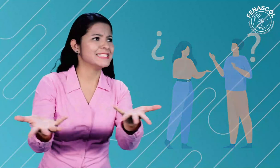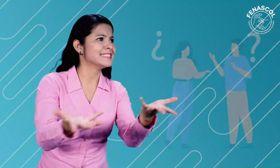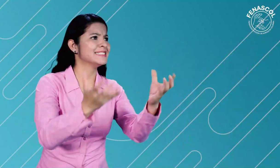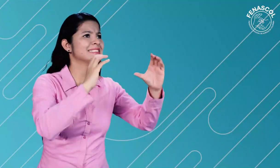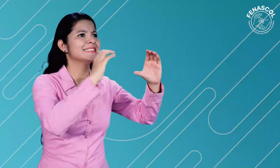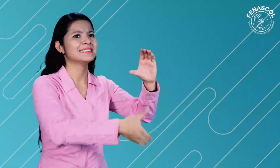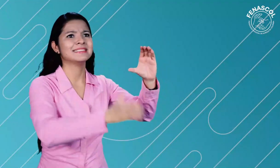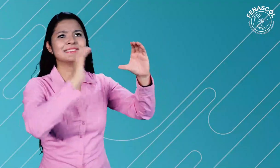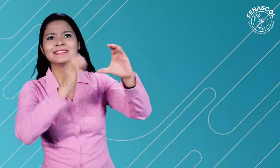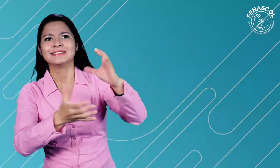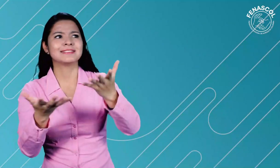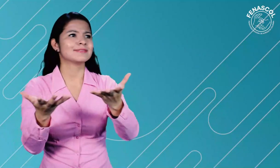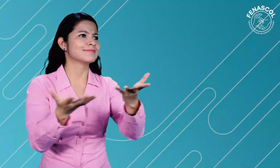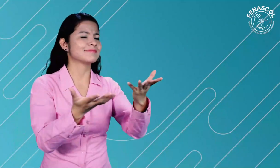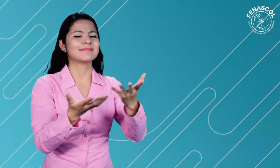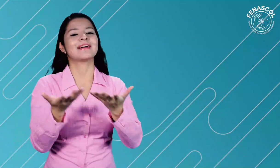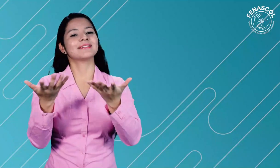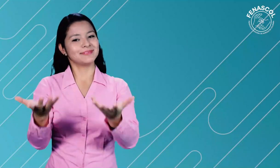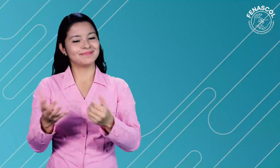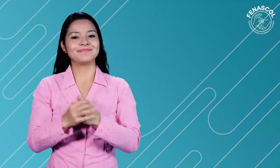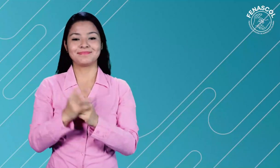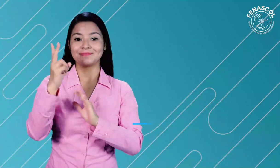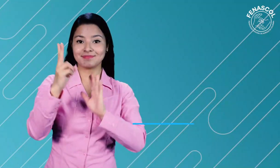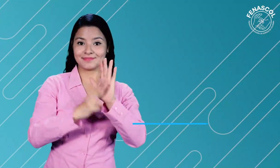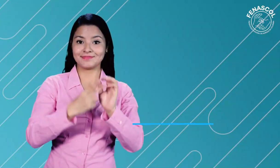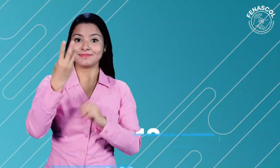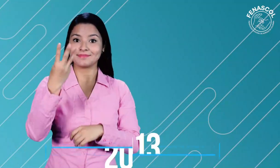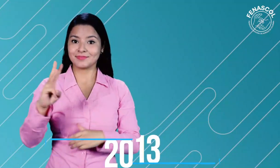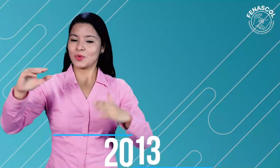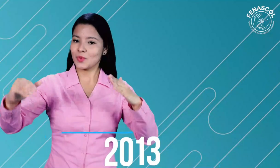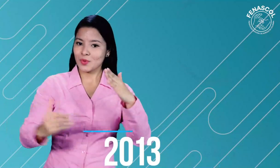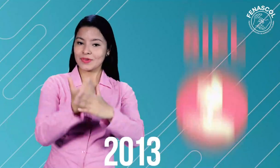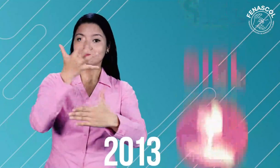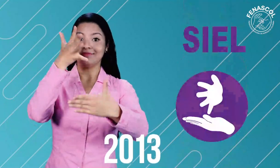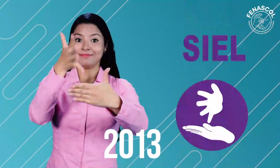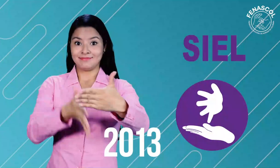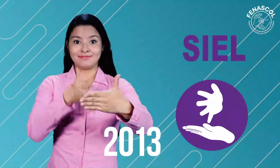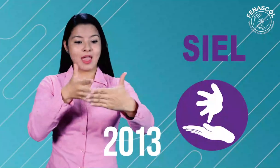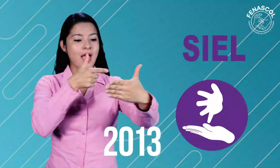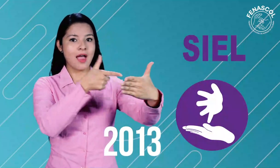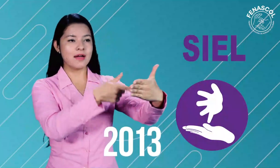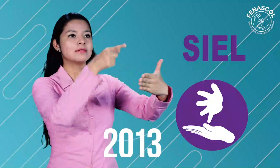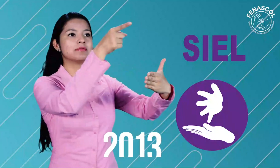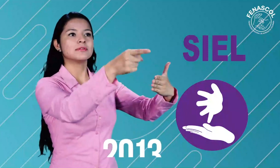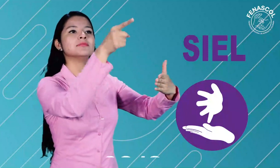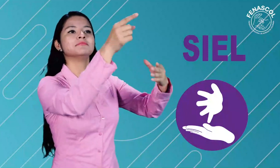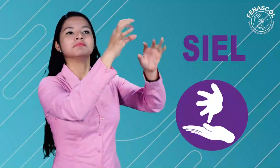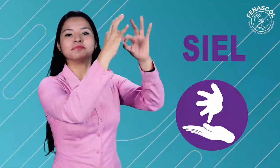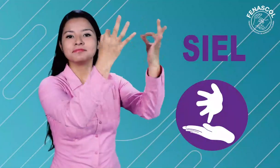requería agendamiento previo y además era muy costoso. Fue por eso que en el año 2013 se creó la campaña de CIE, que permitía